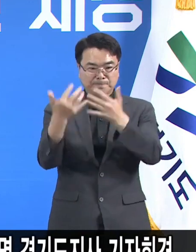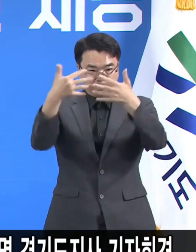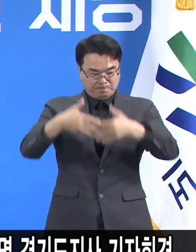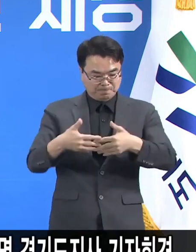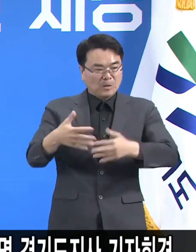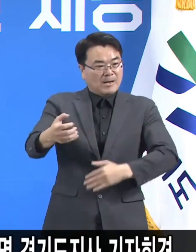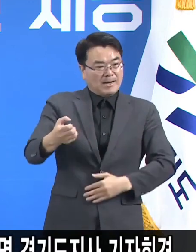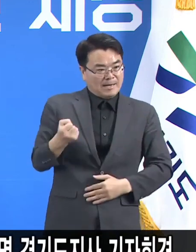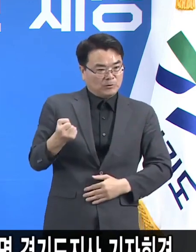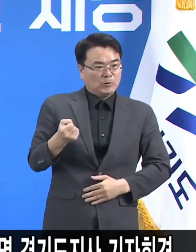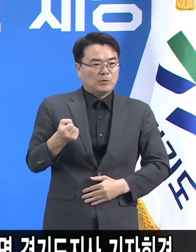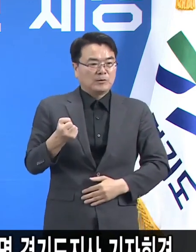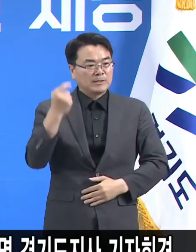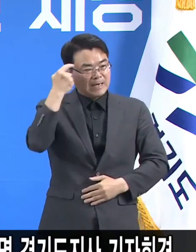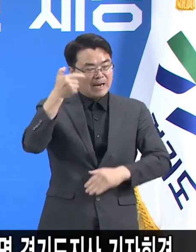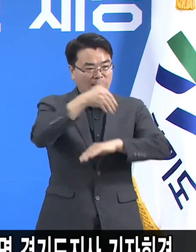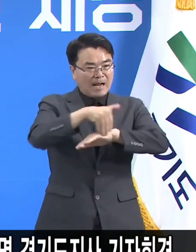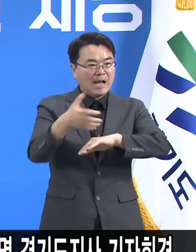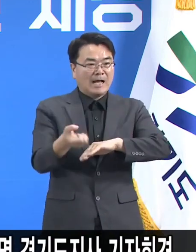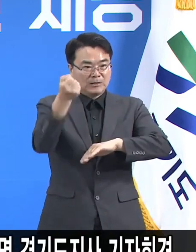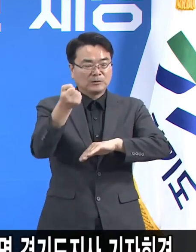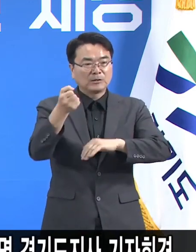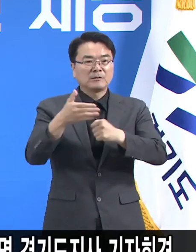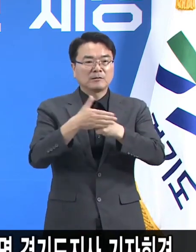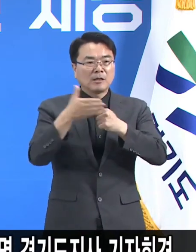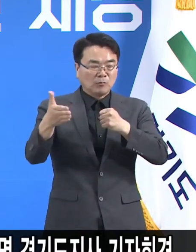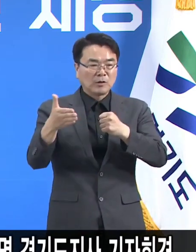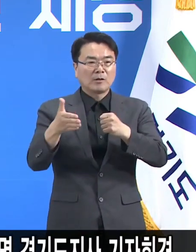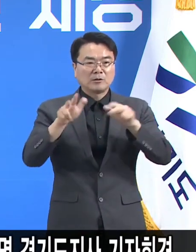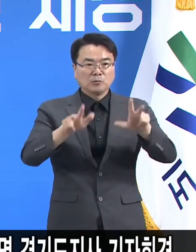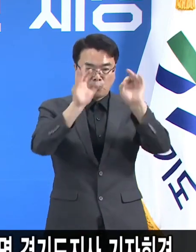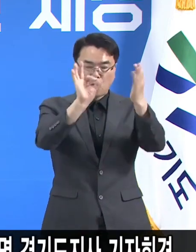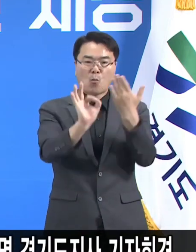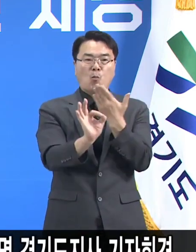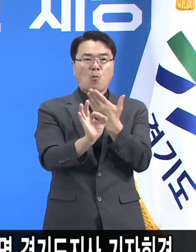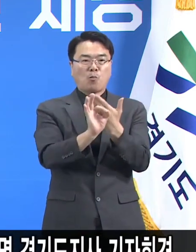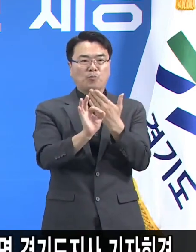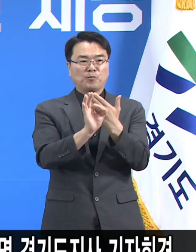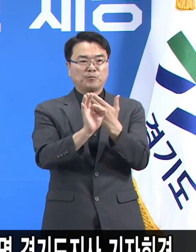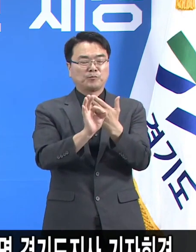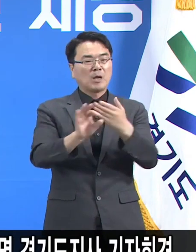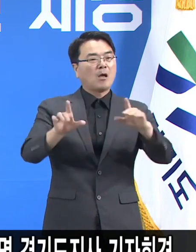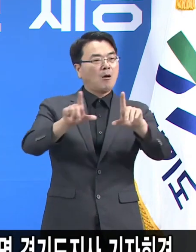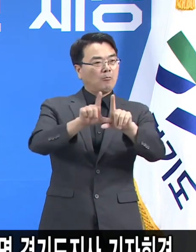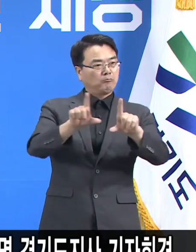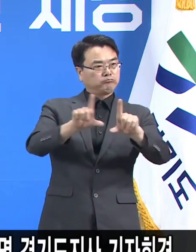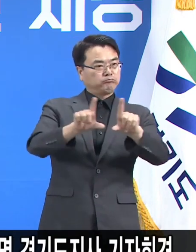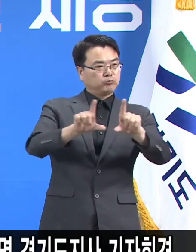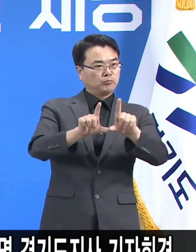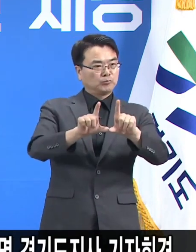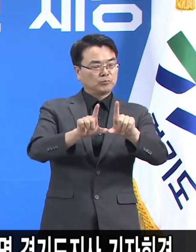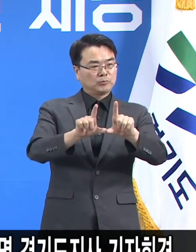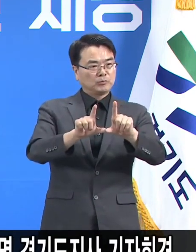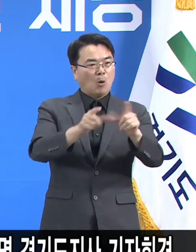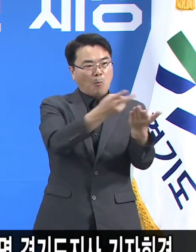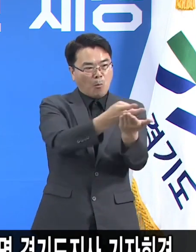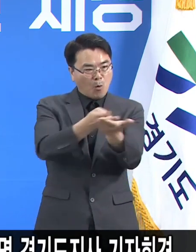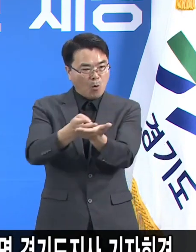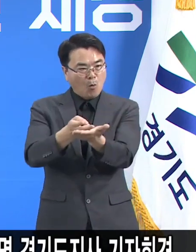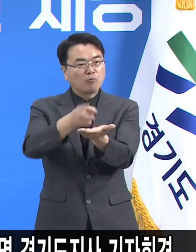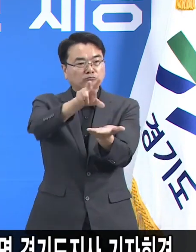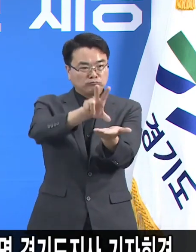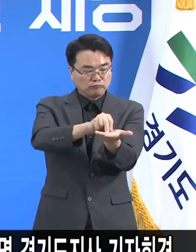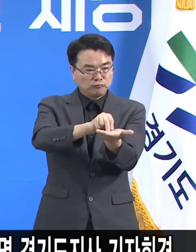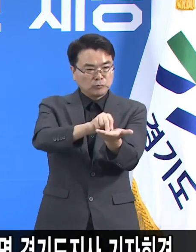수준의 협력을 해주신다는 전제하에서 본다면 병상 문제는 좀 크게 지금